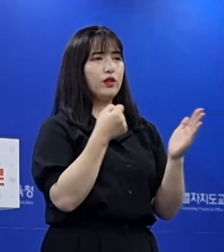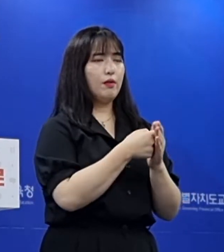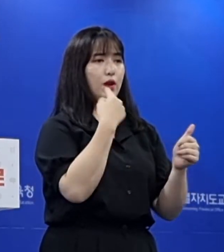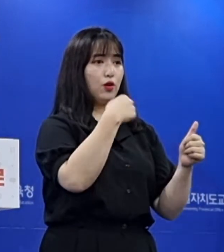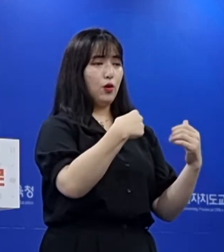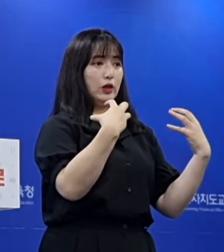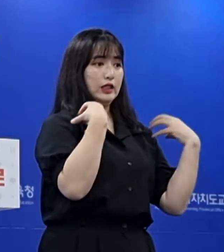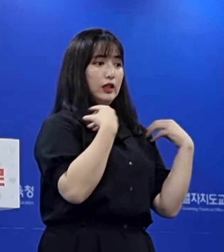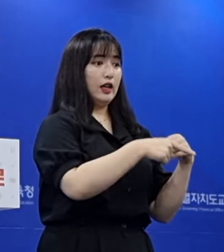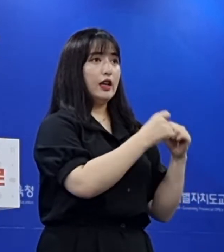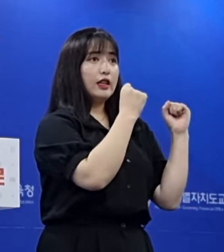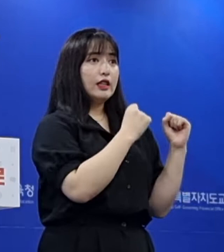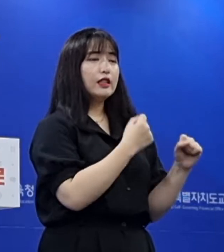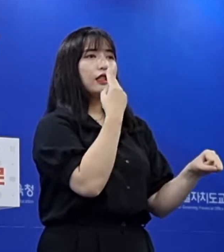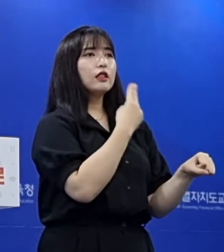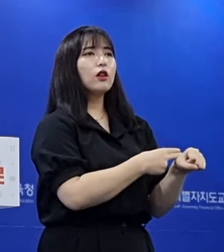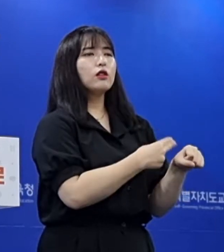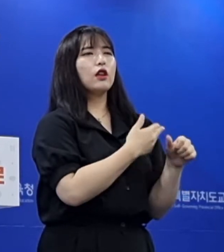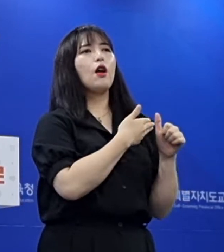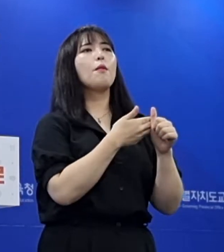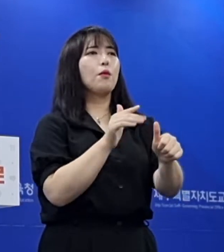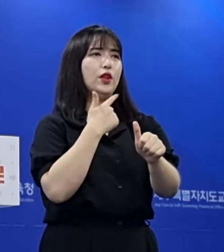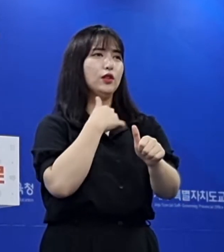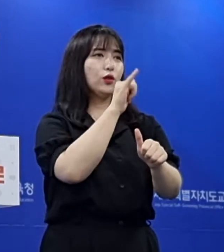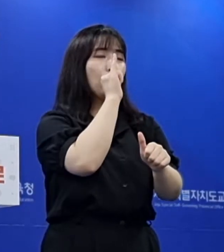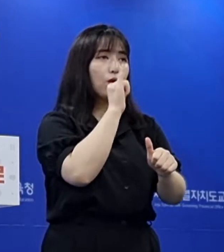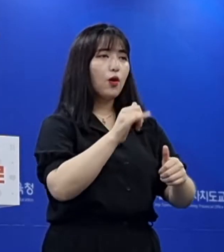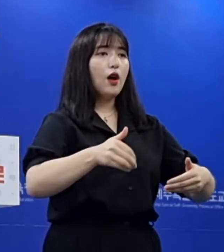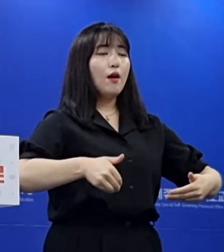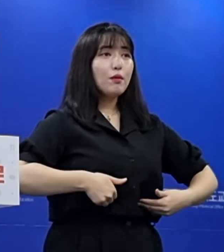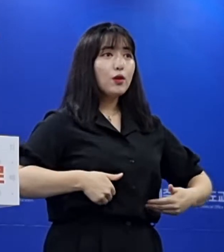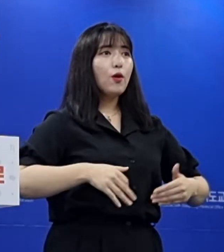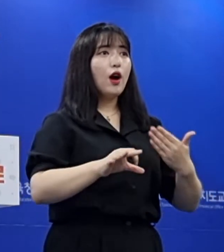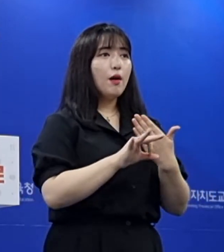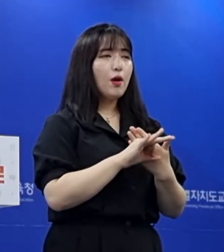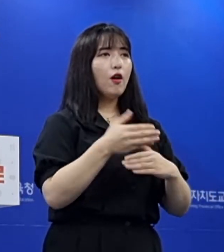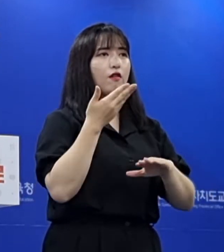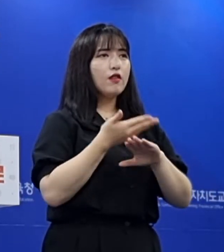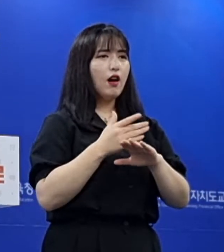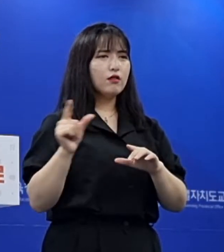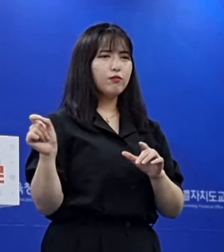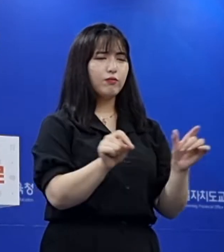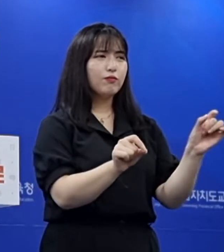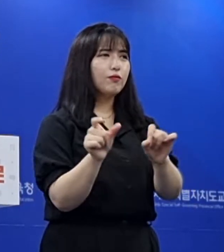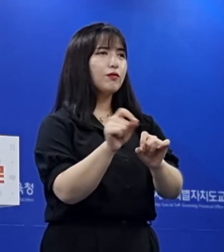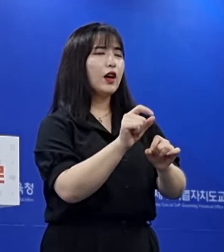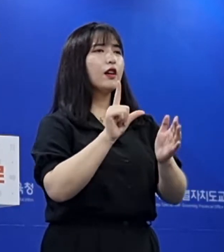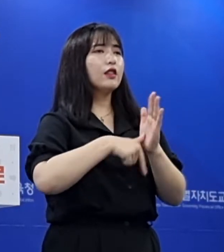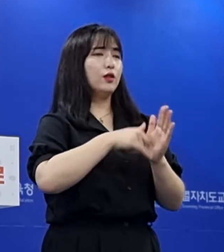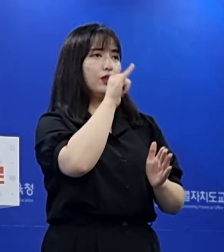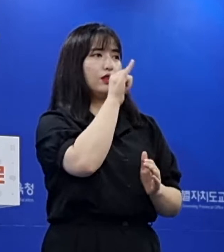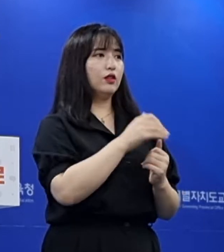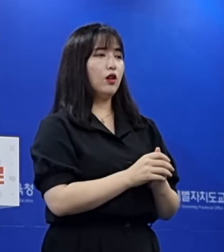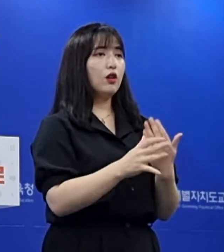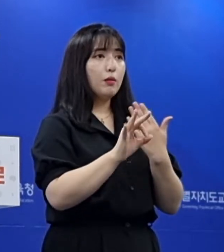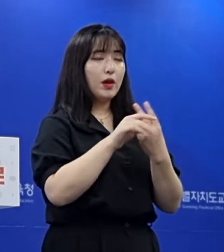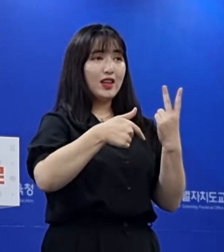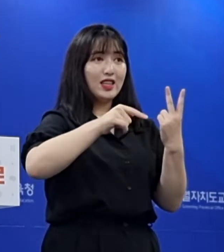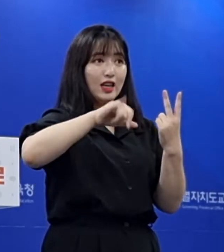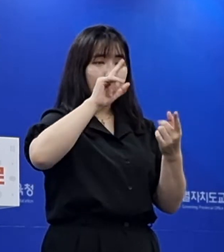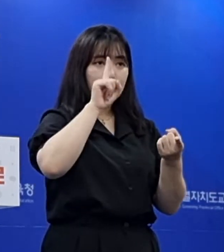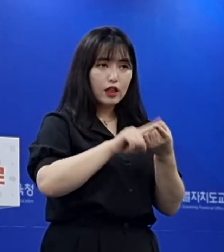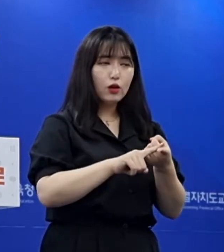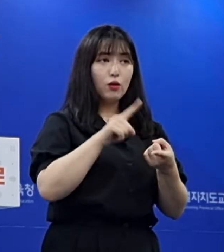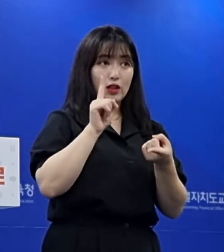대기하는 선생님들을 보내는 경우도 있고 필요한 장학사까지도 도움된 경우가 있었습니다. 2학기에도 그대로